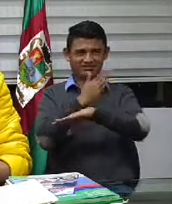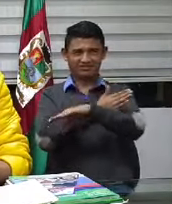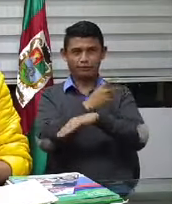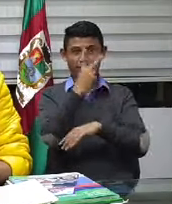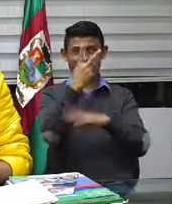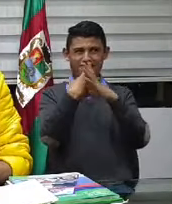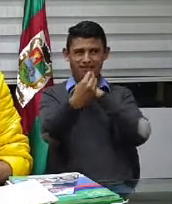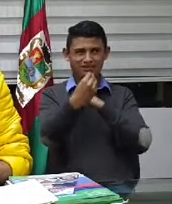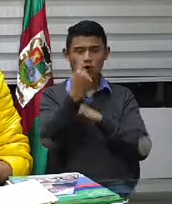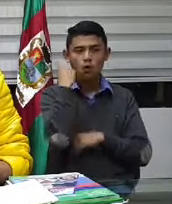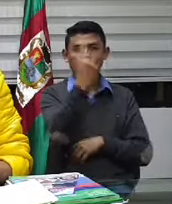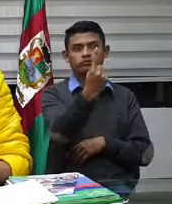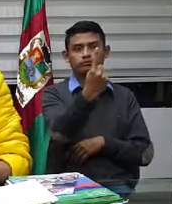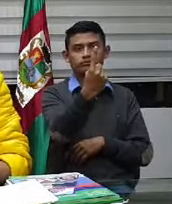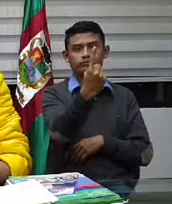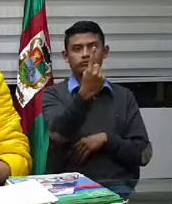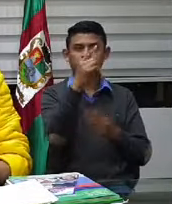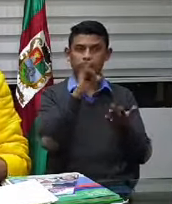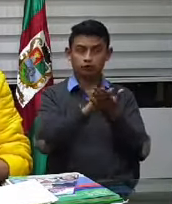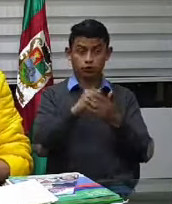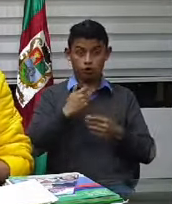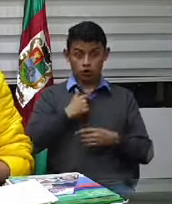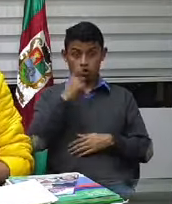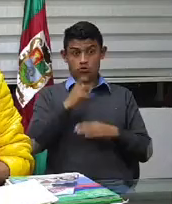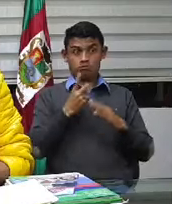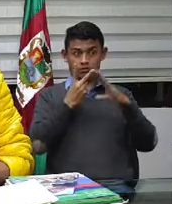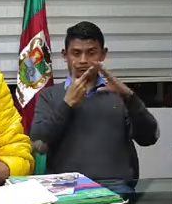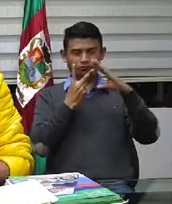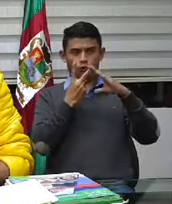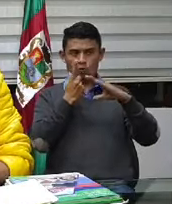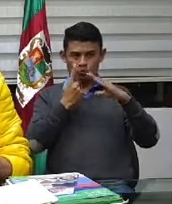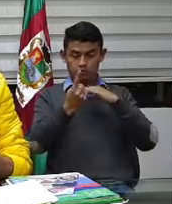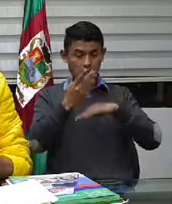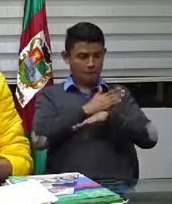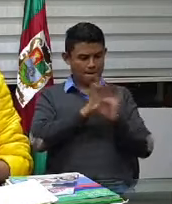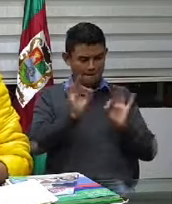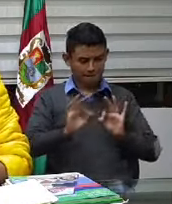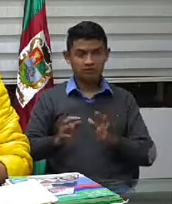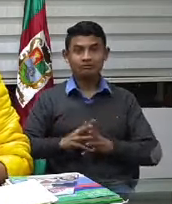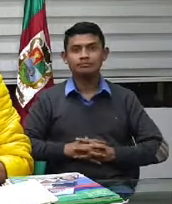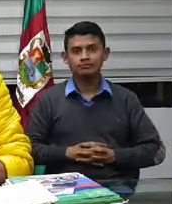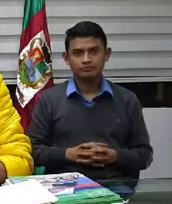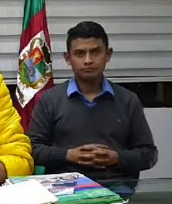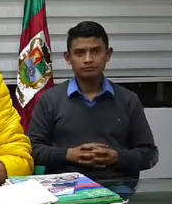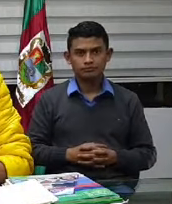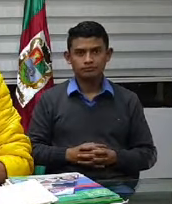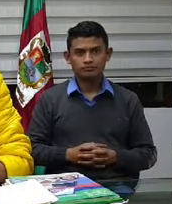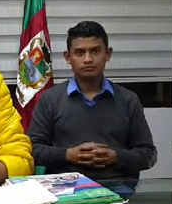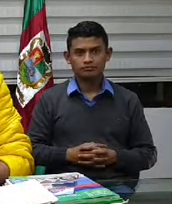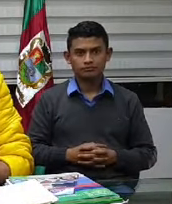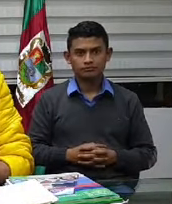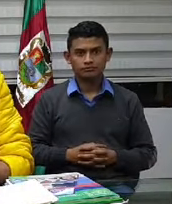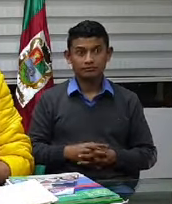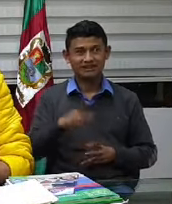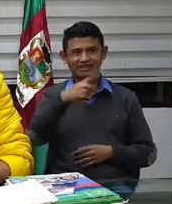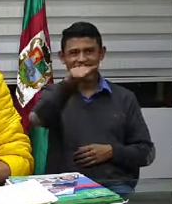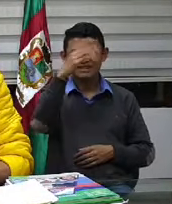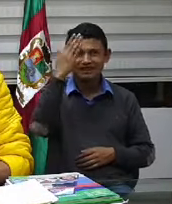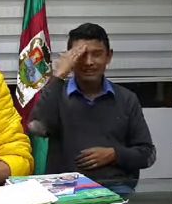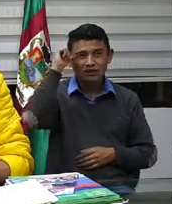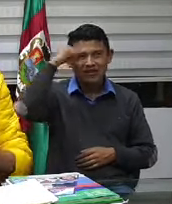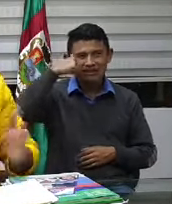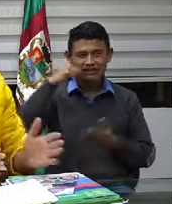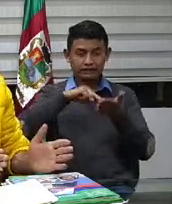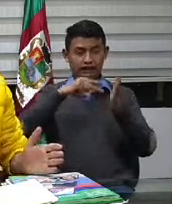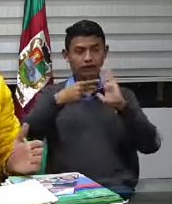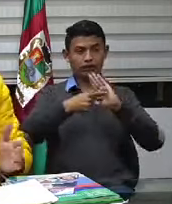que nos programemos un poco como ciudad. Y acuérdense lo que les dije inicial hace algunas sesiones esto es aprendizaje